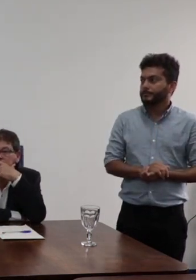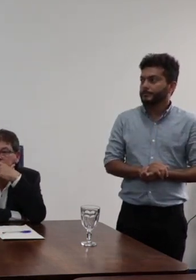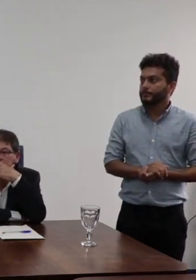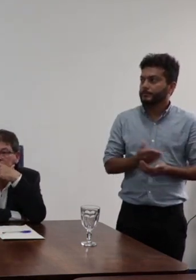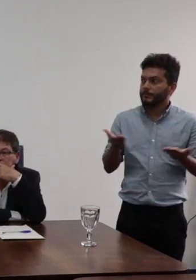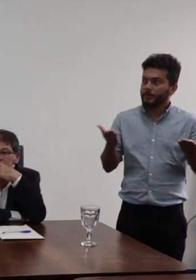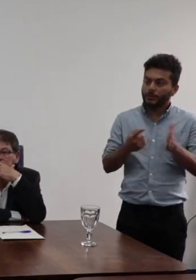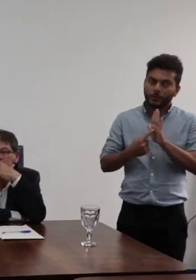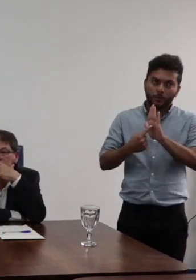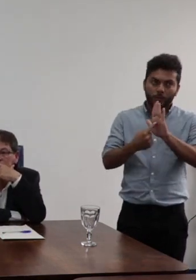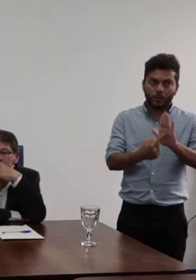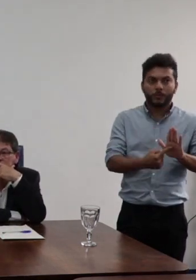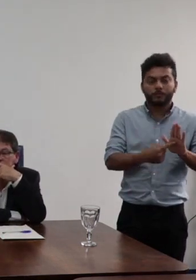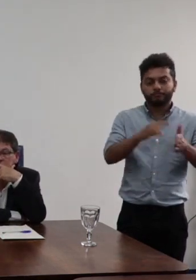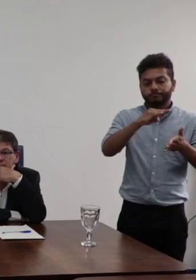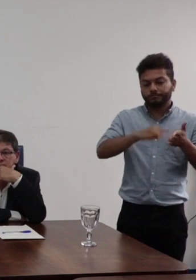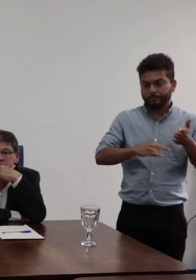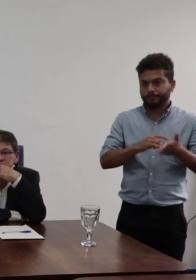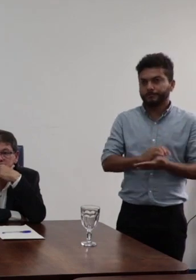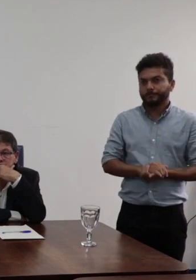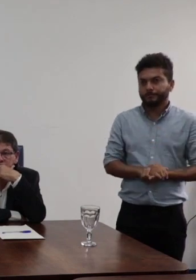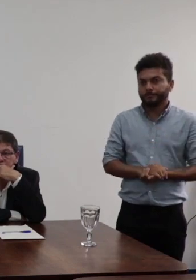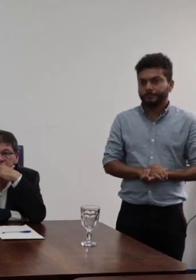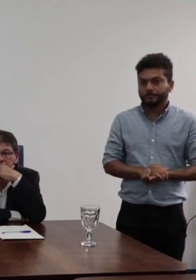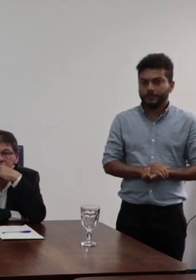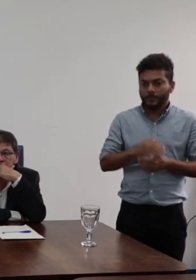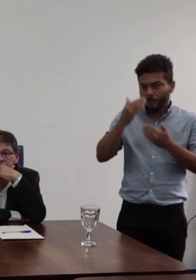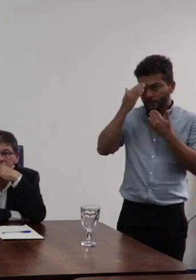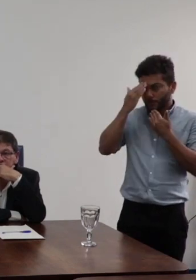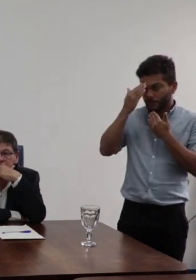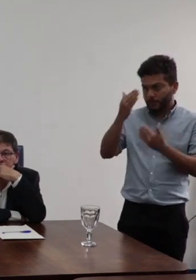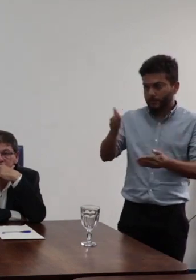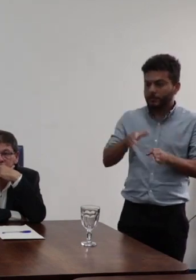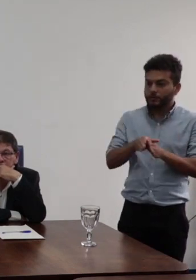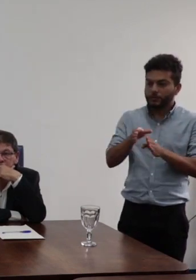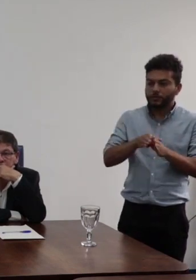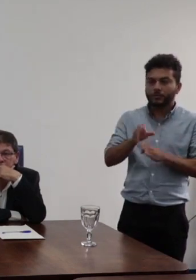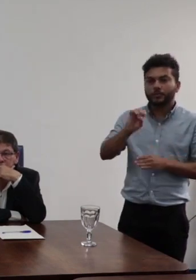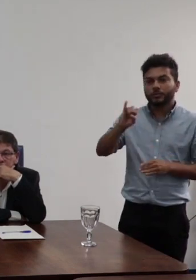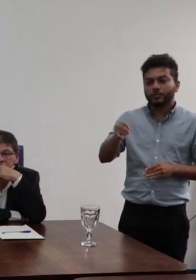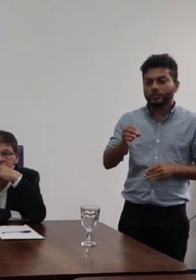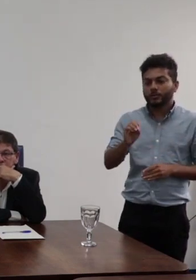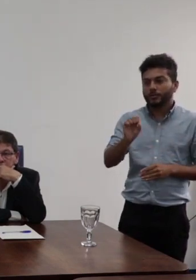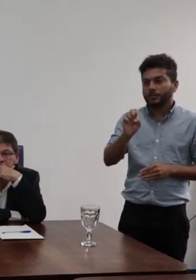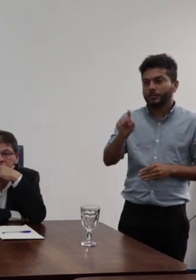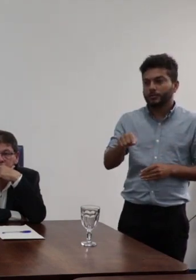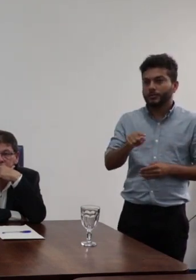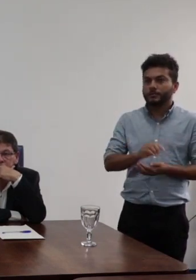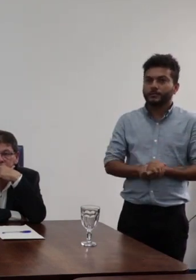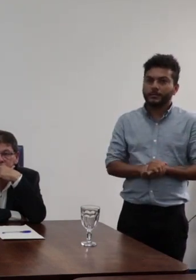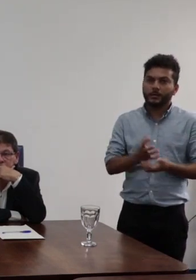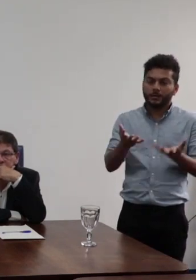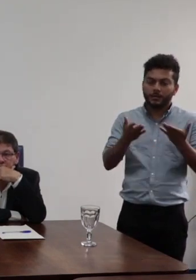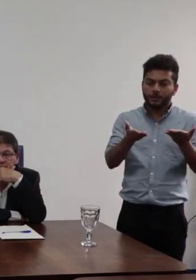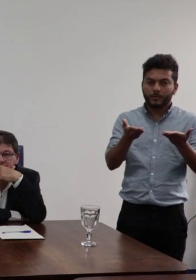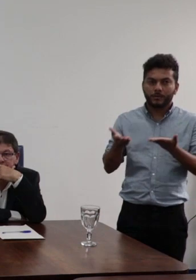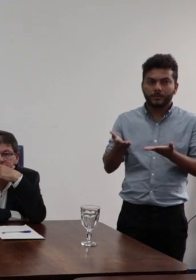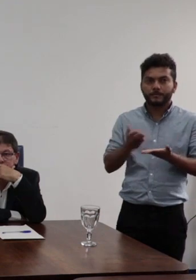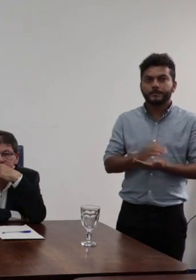apresentação do documento obrigado conselheiro José Joaquim queria convidar então